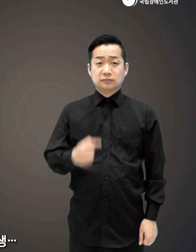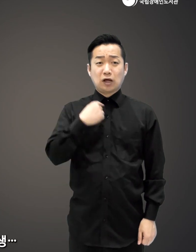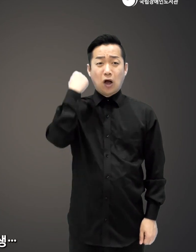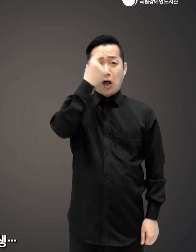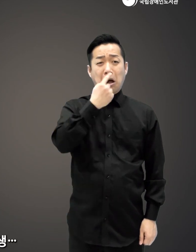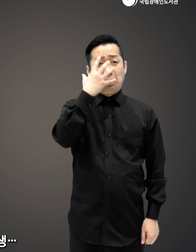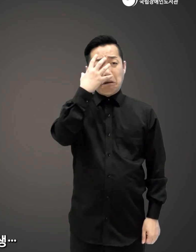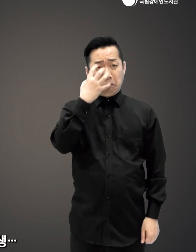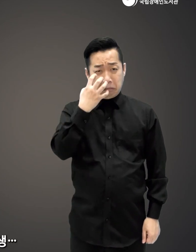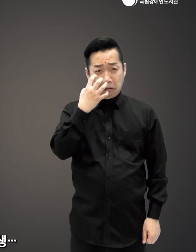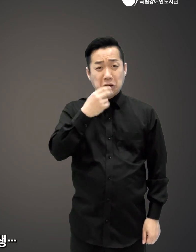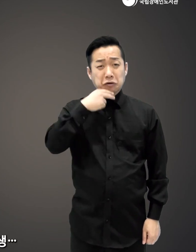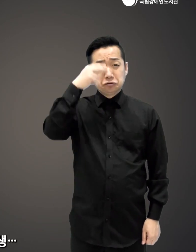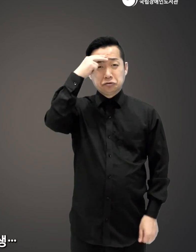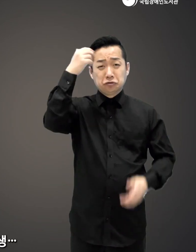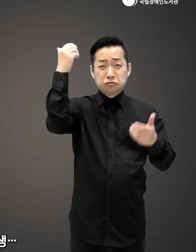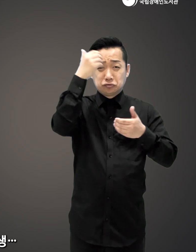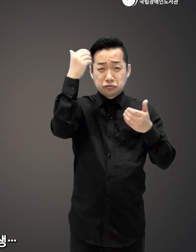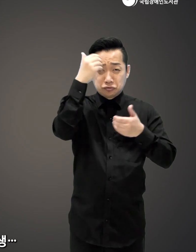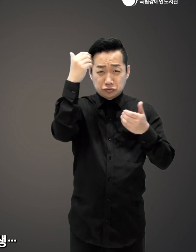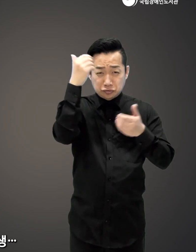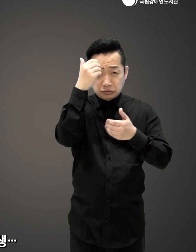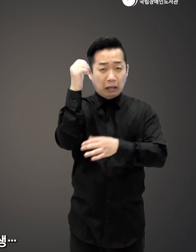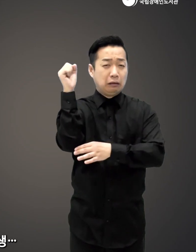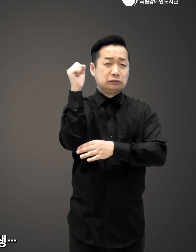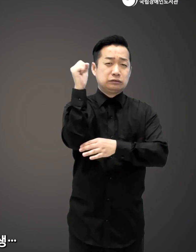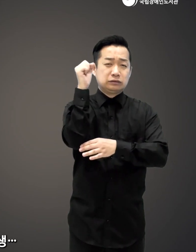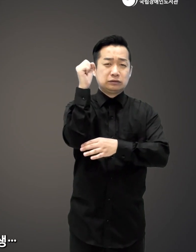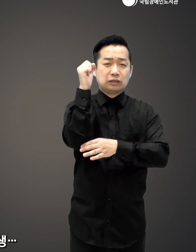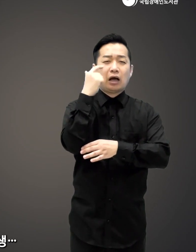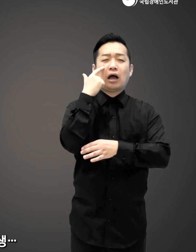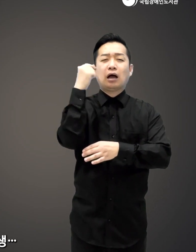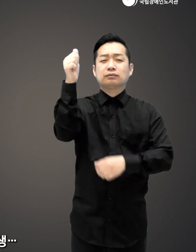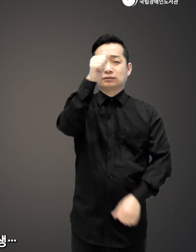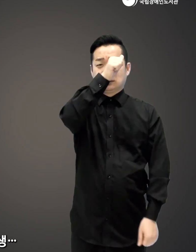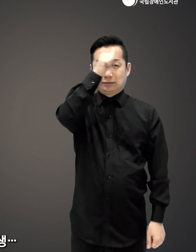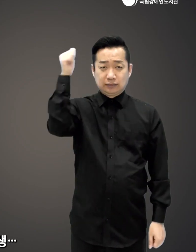무표정한 얼굴로 자주 술에 취해 흔들리던 아버지의 인생